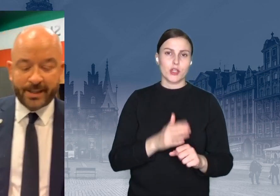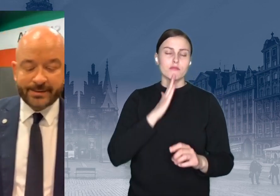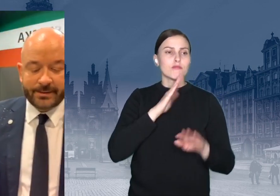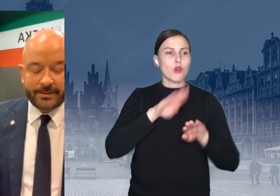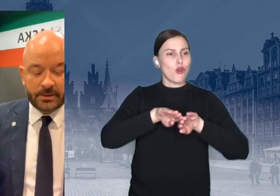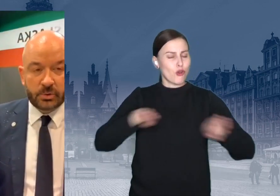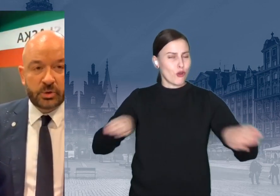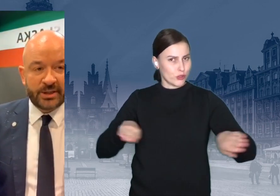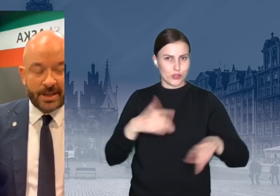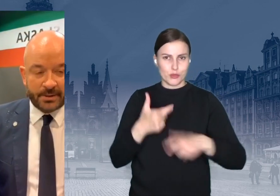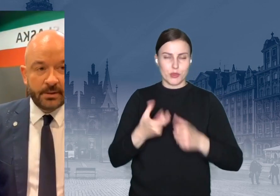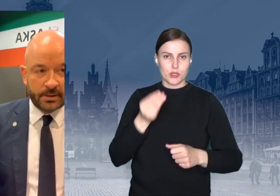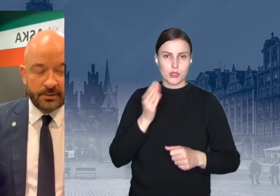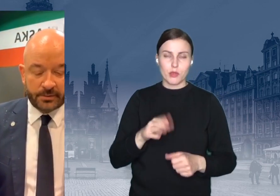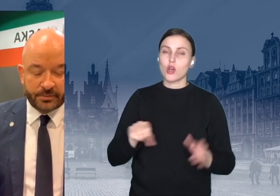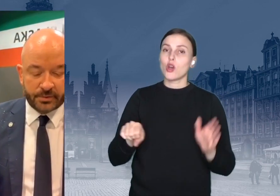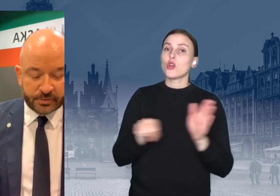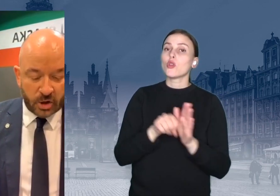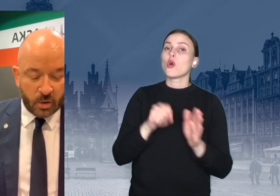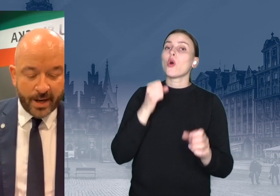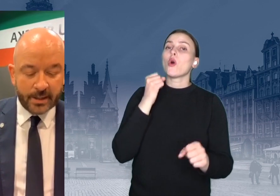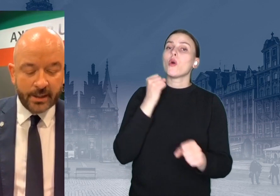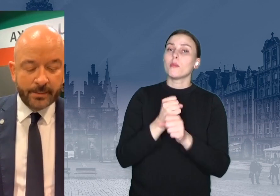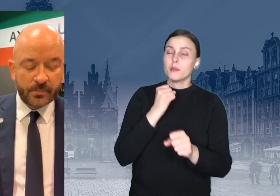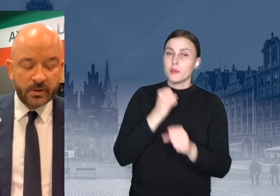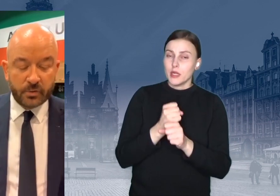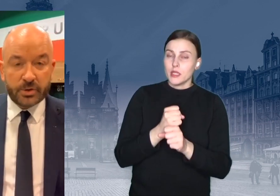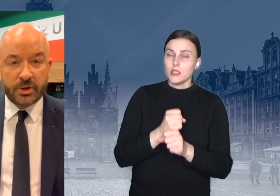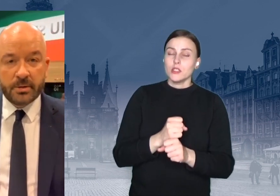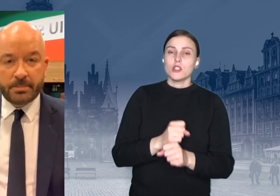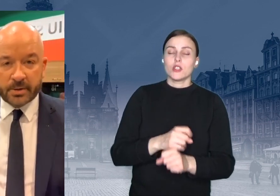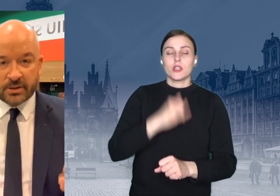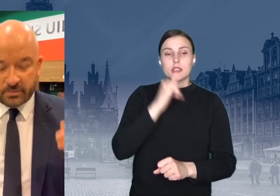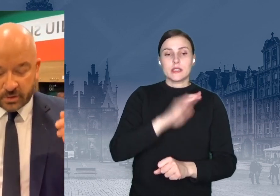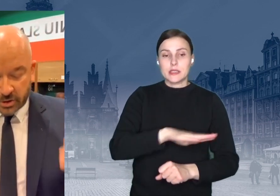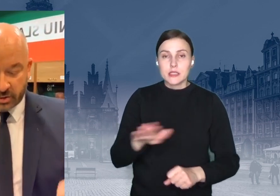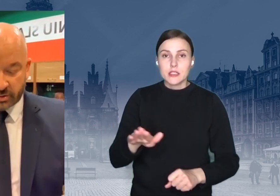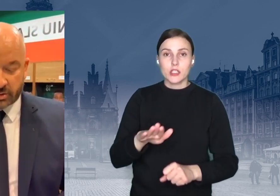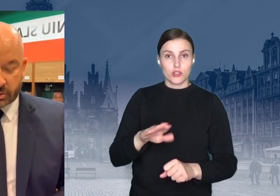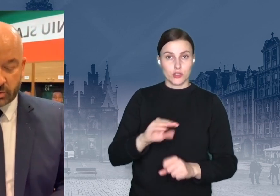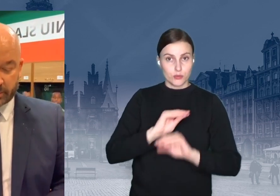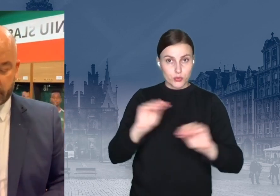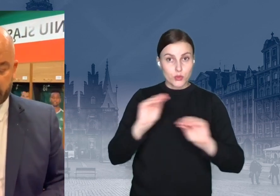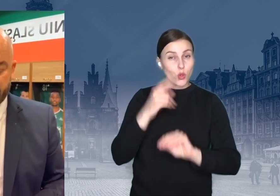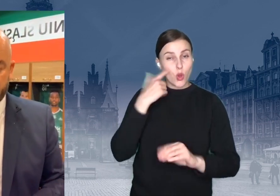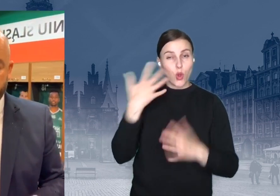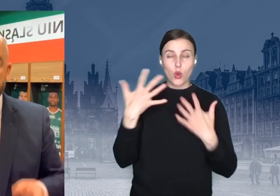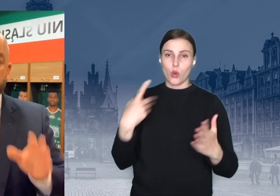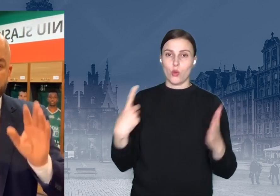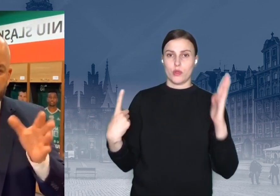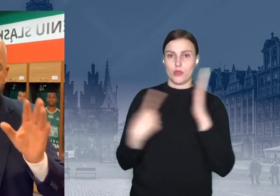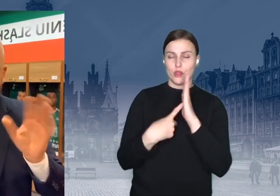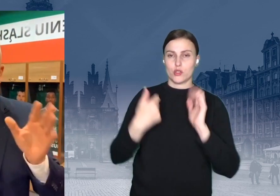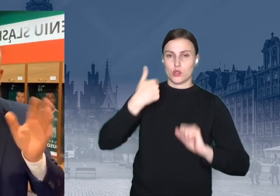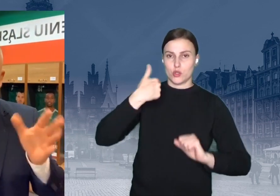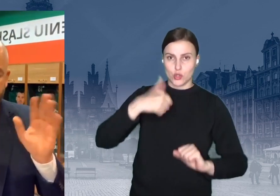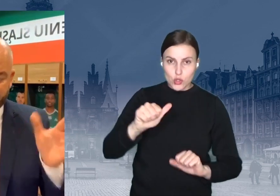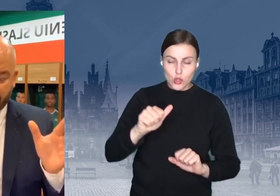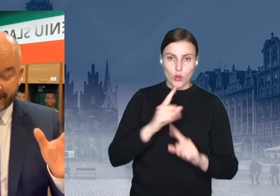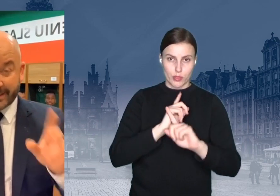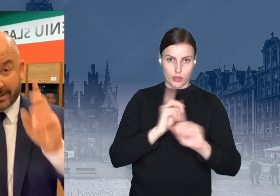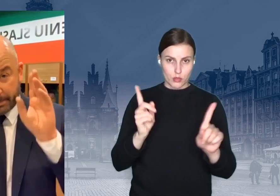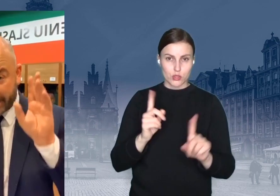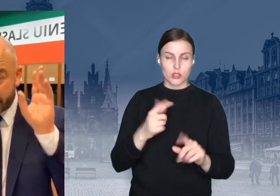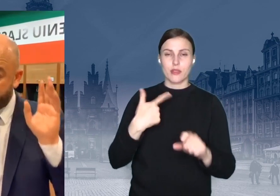Słuchajcie, do pracy z uczniami w szkołach wróci ponad 1100 nauczycieli, czyli 21